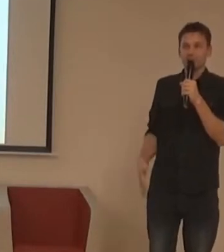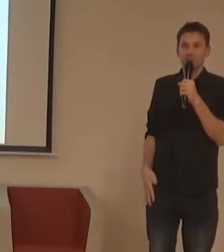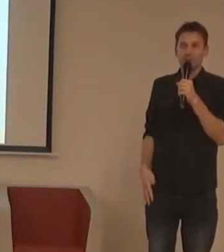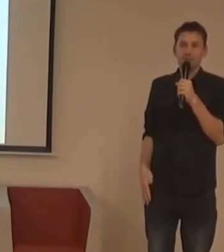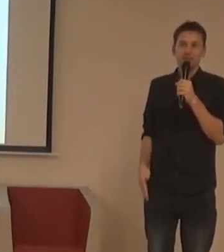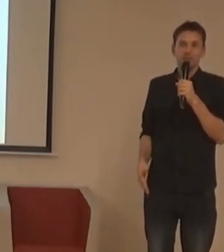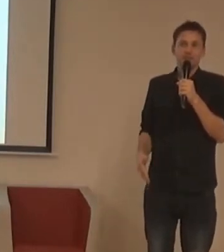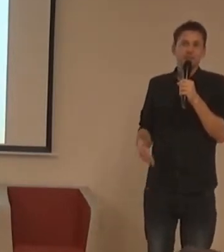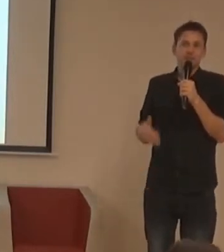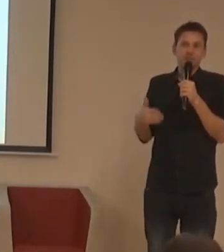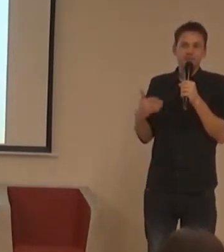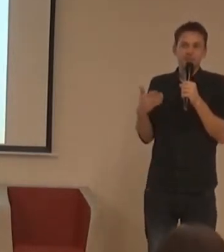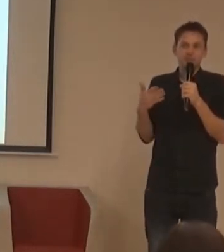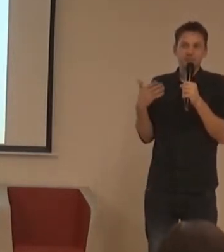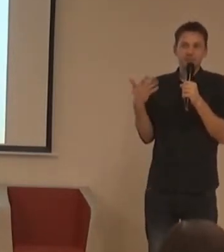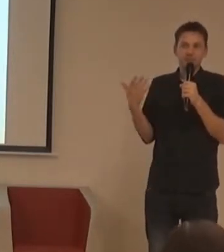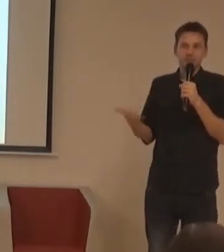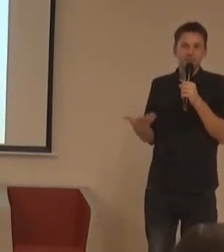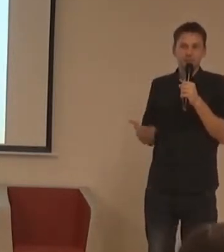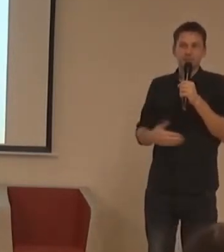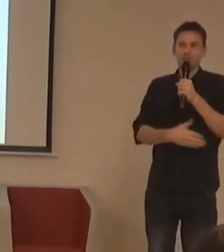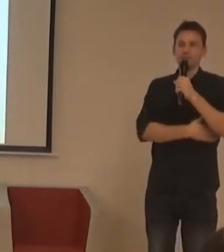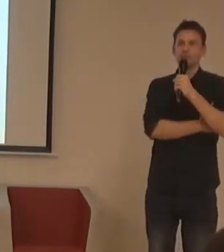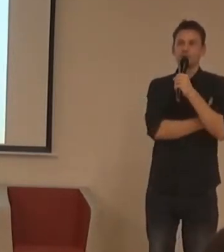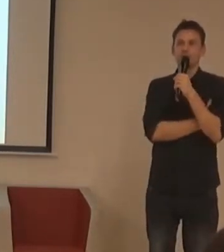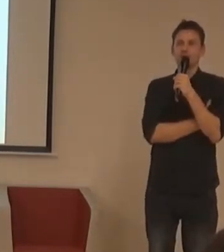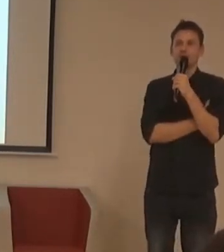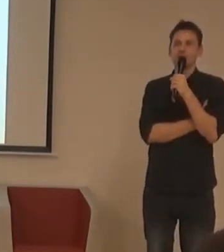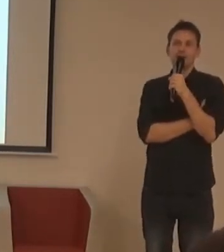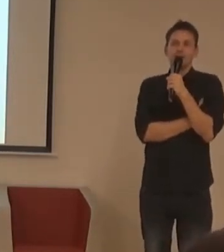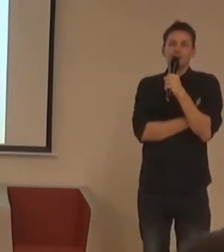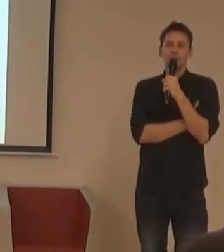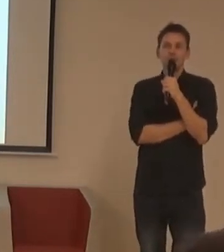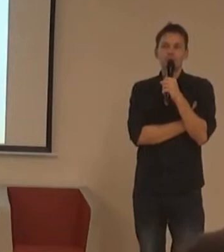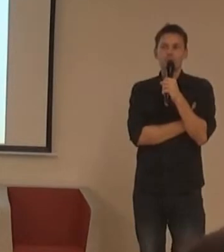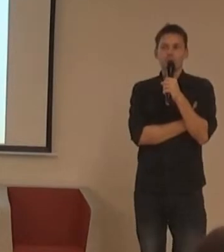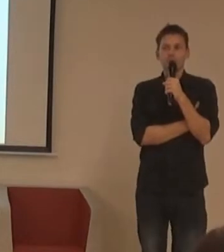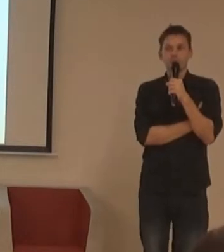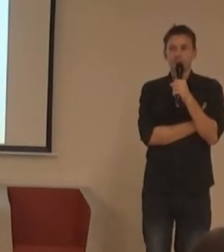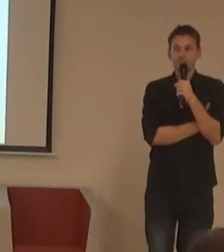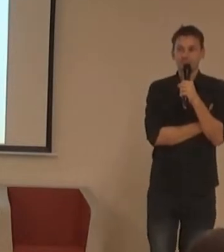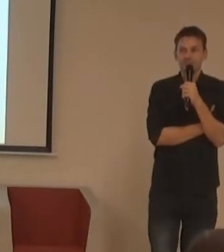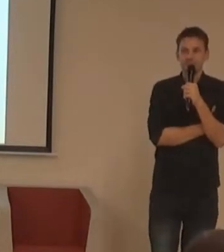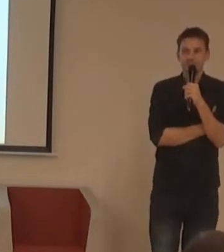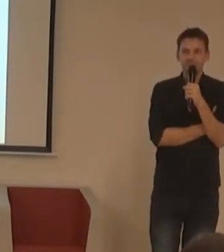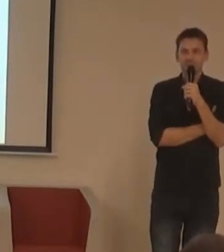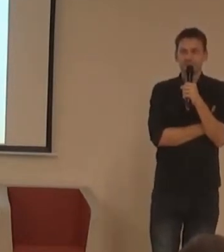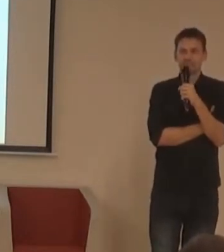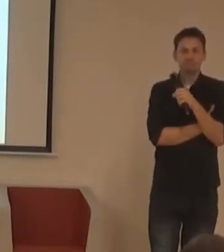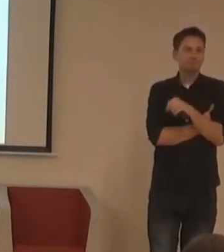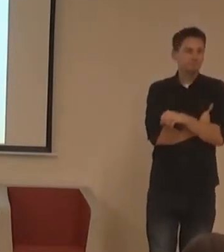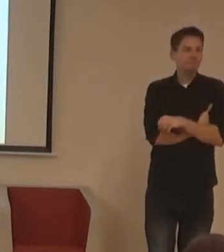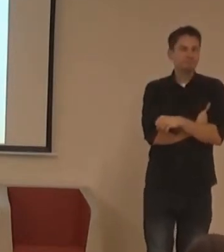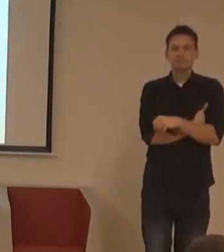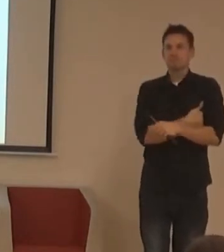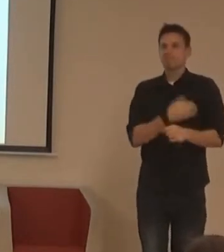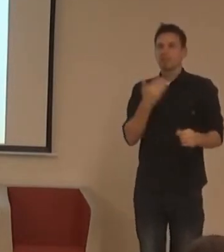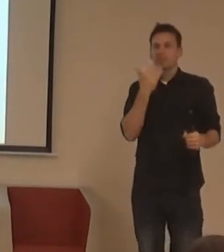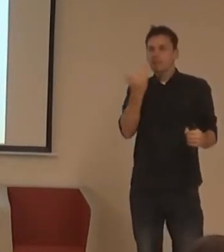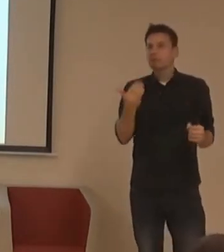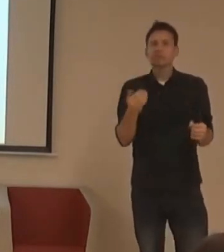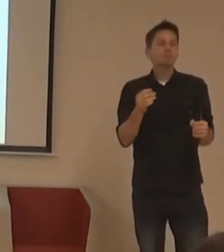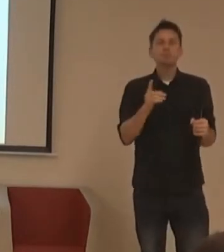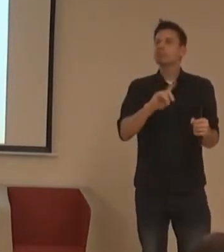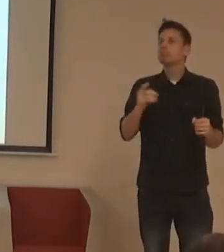můžete provoznit. Takže na výsledku ty zložby jsou k ničemu a komunikujeme přímo. Děkuji. Někde